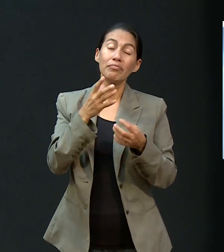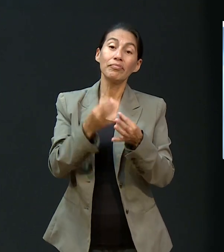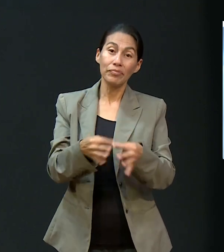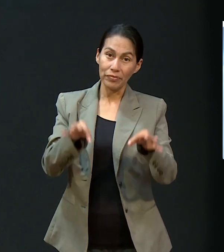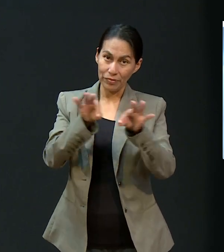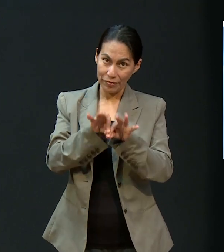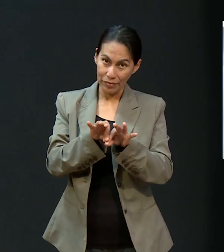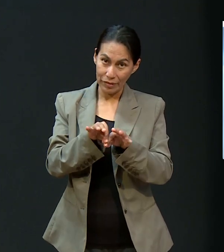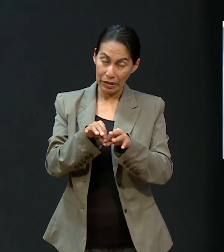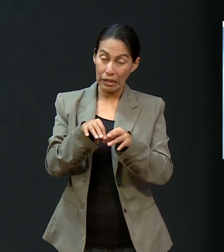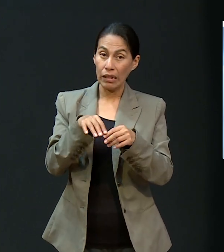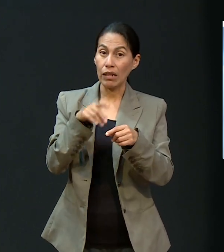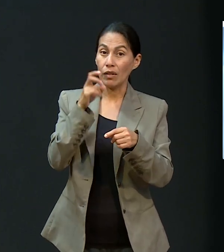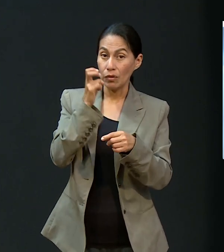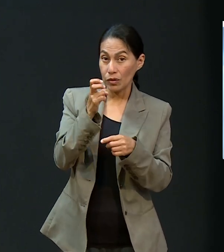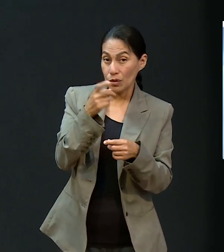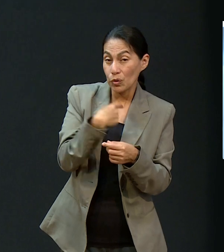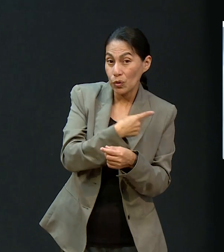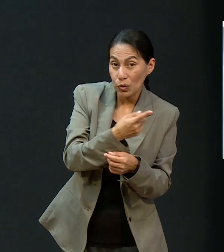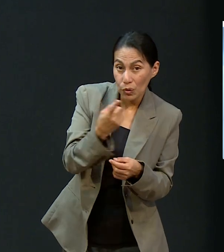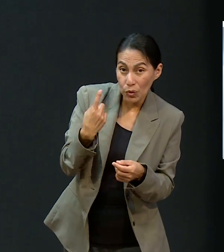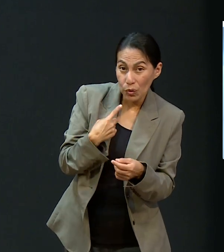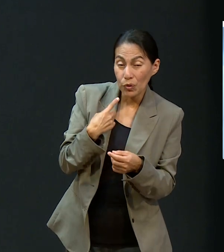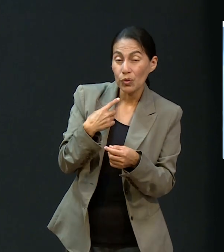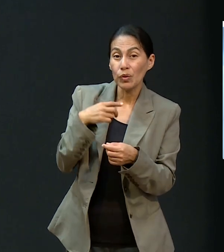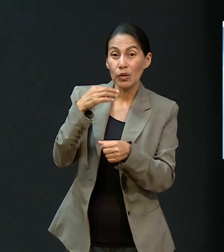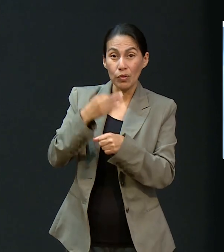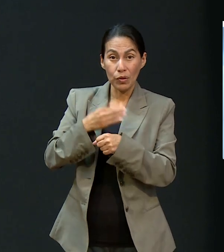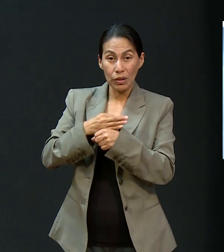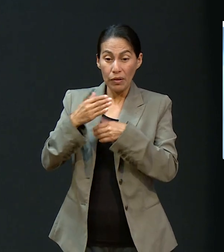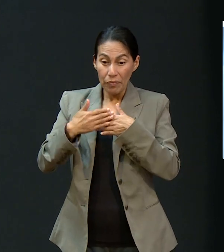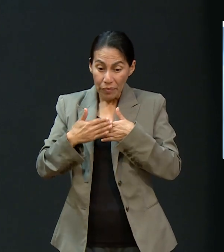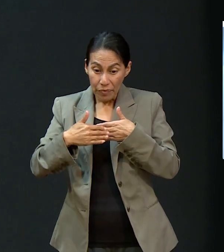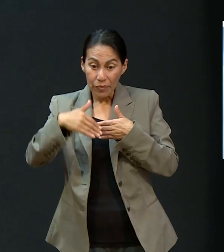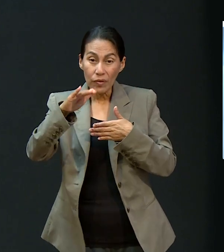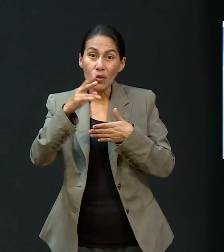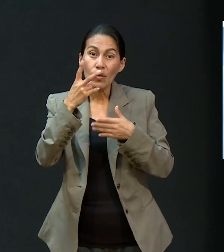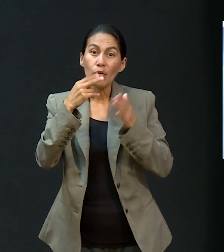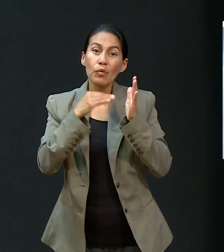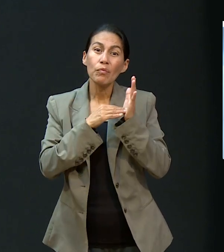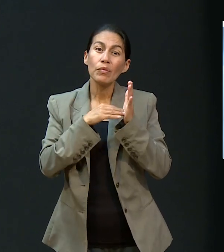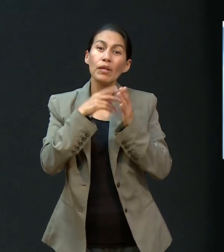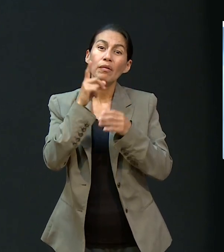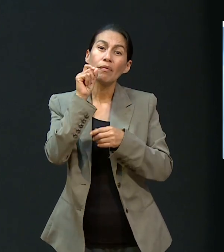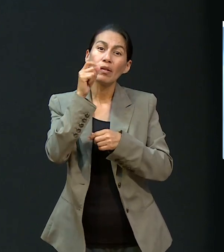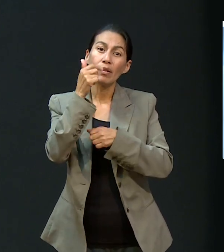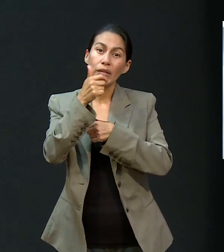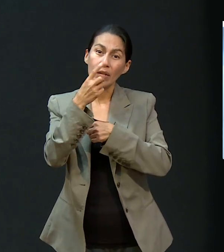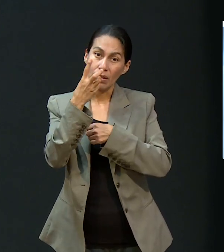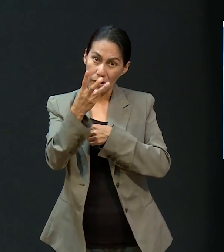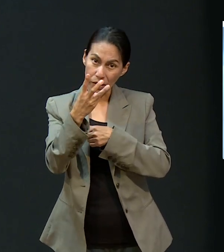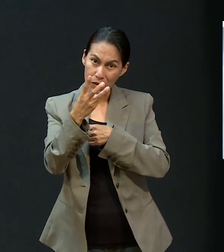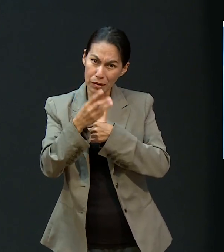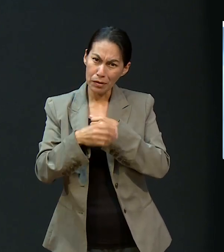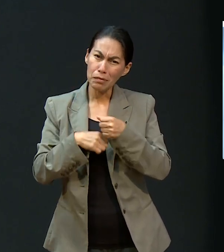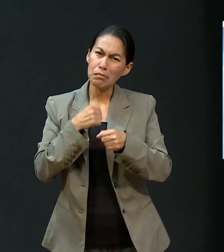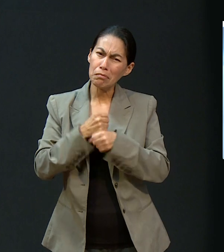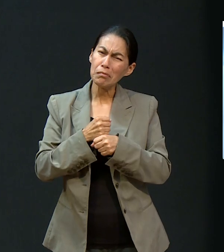sabiduría. Hay que empezar a contar cuán bueno ha sido Dios con nosotros durante el